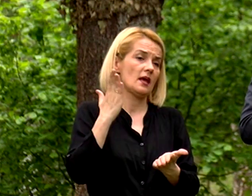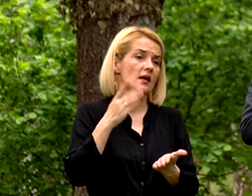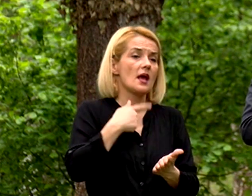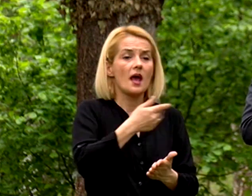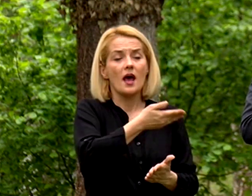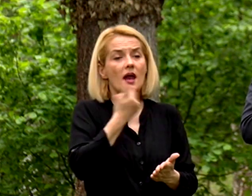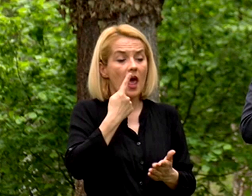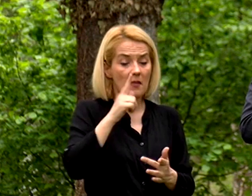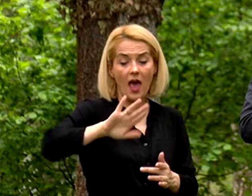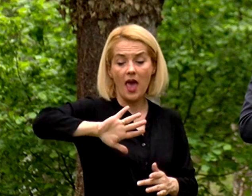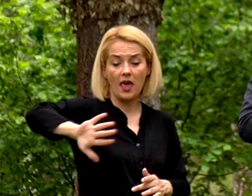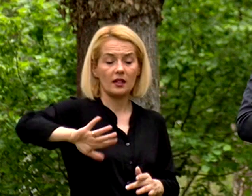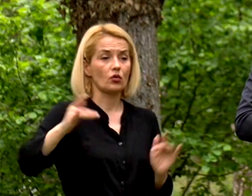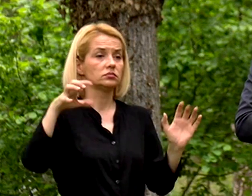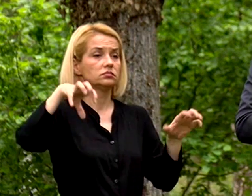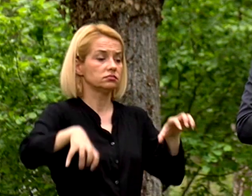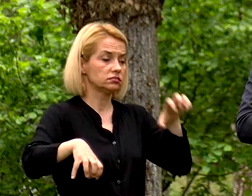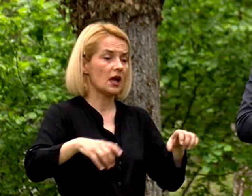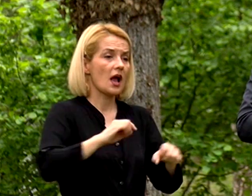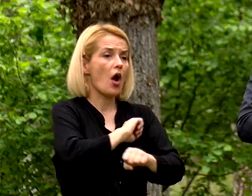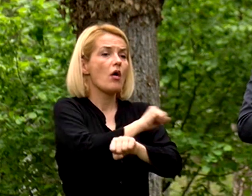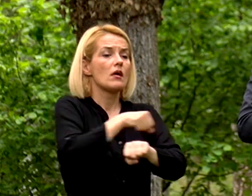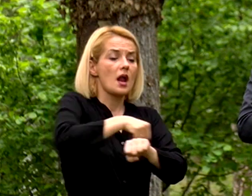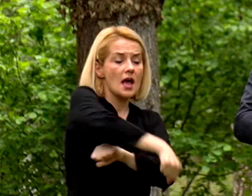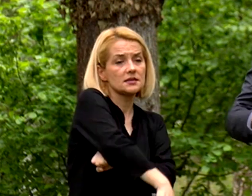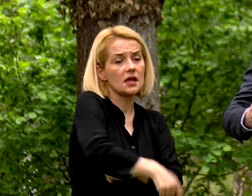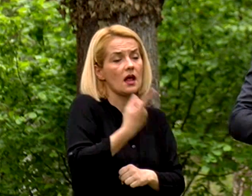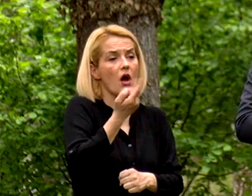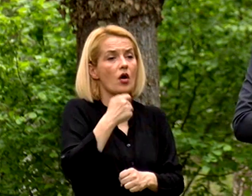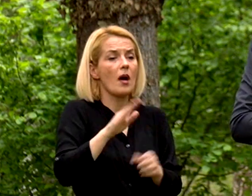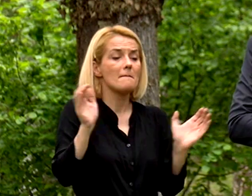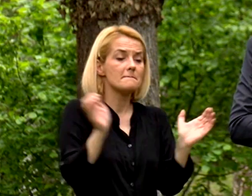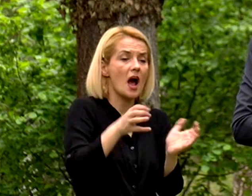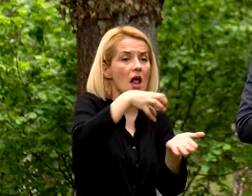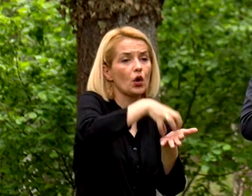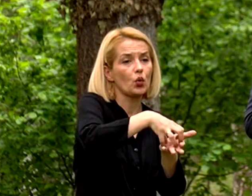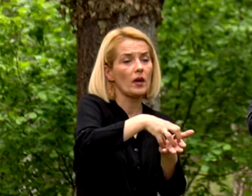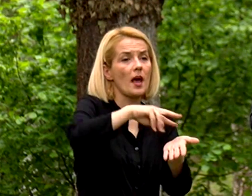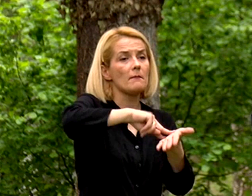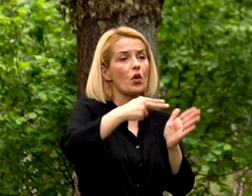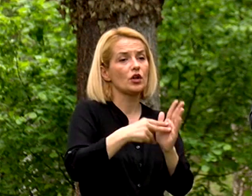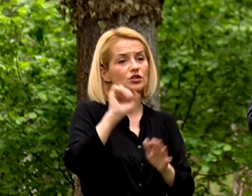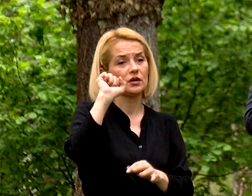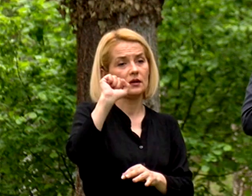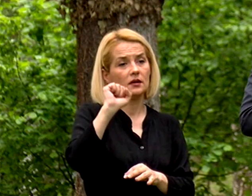нема да имаме едностран акт на насилие од страна на мала група политички лидери.